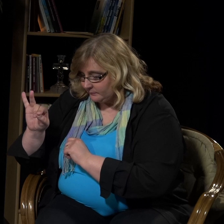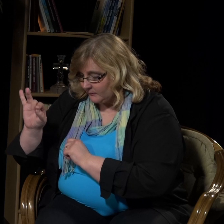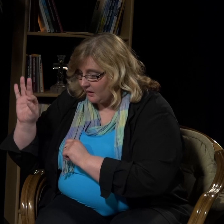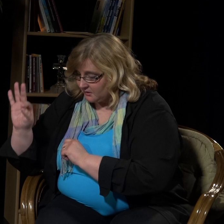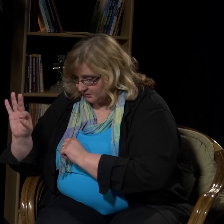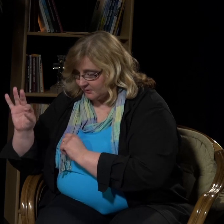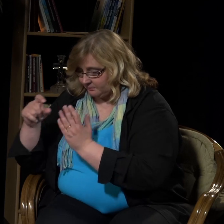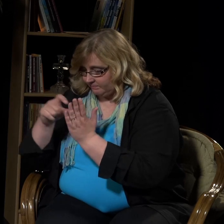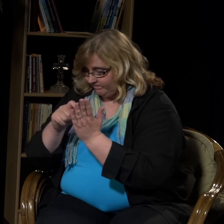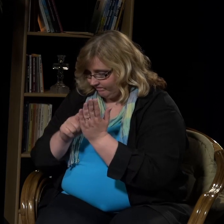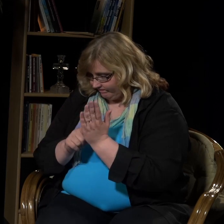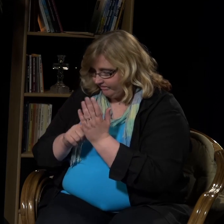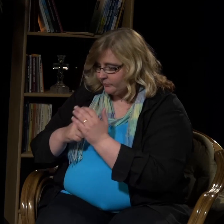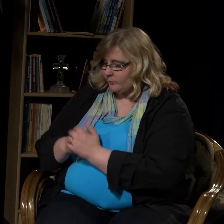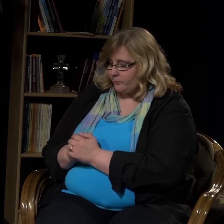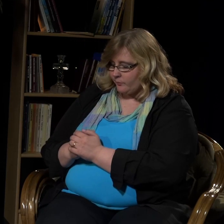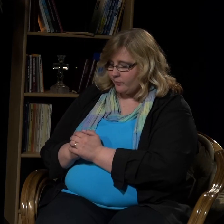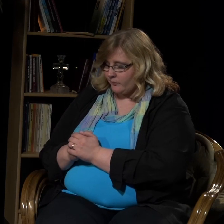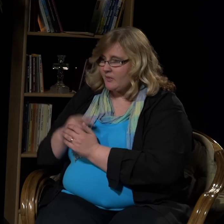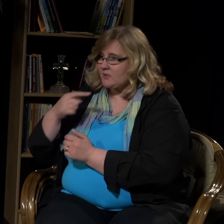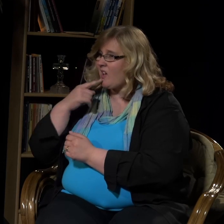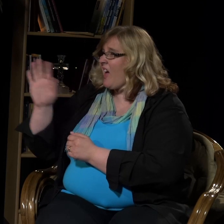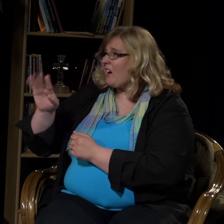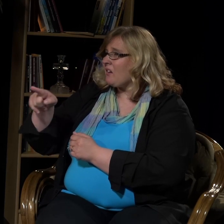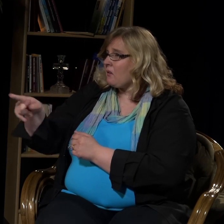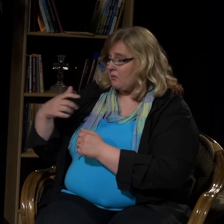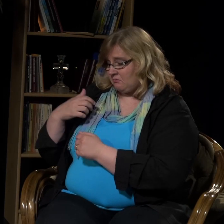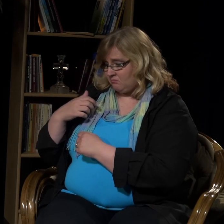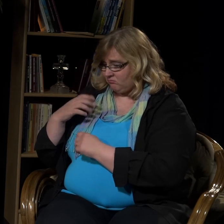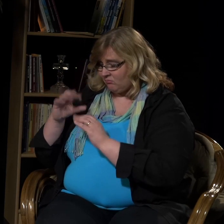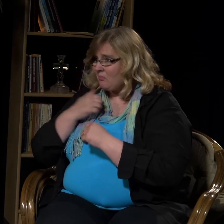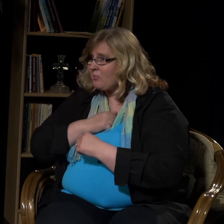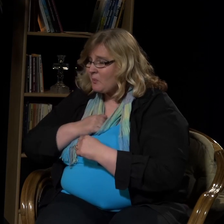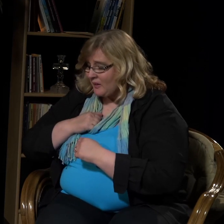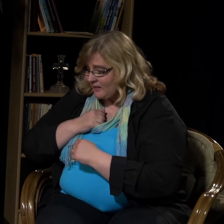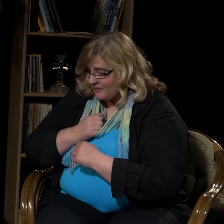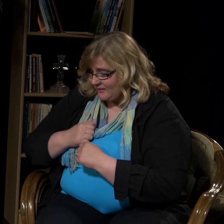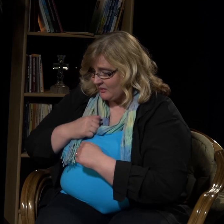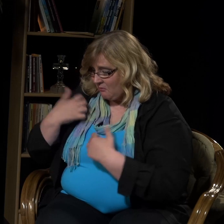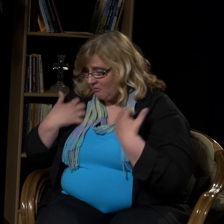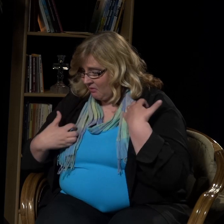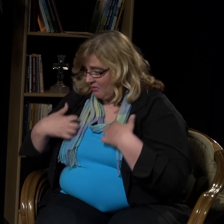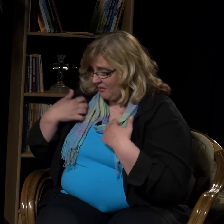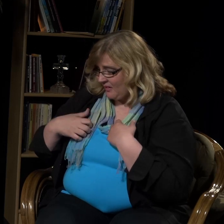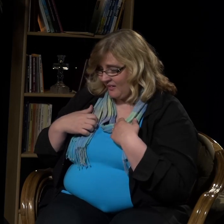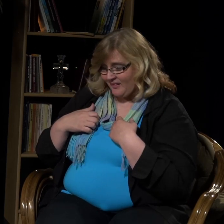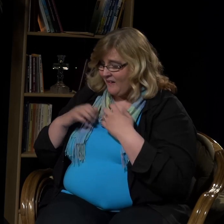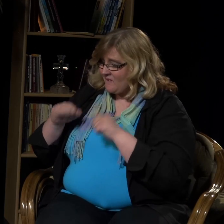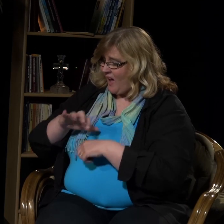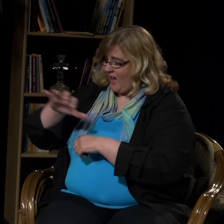.6.7.8. Älkää olko